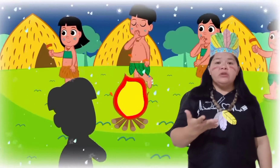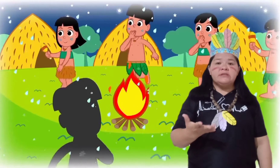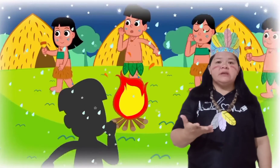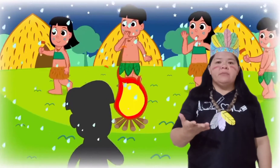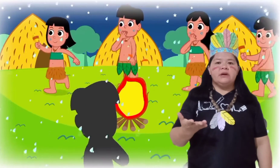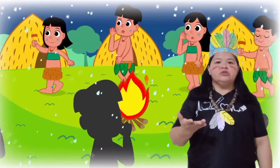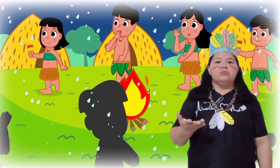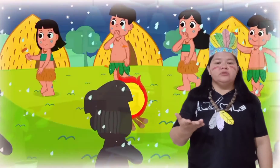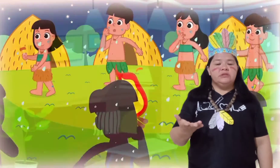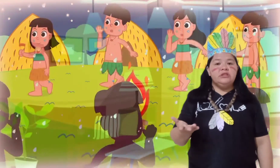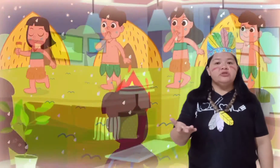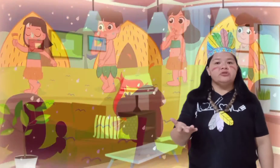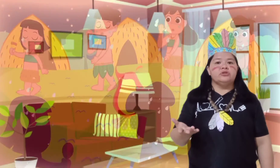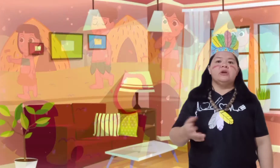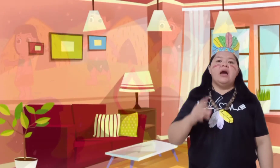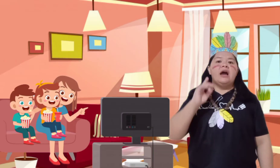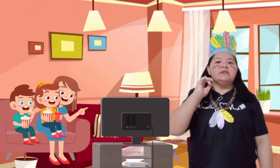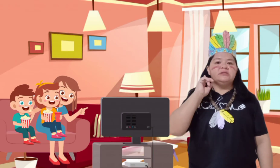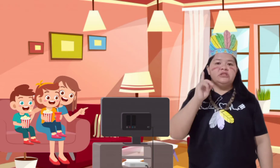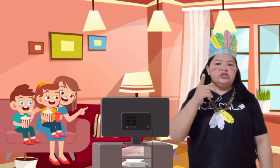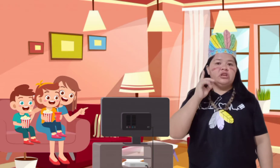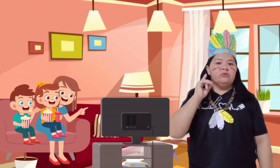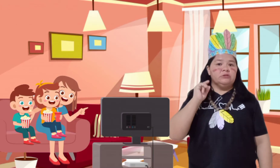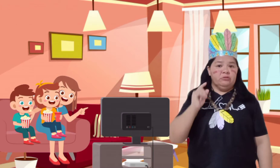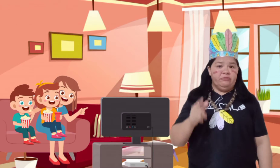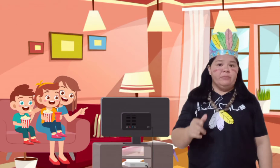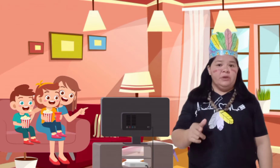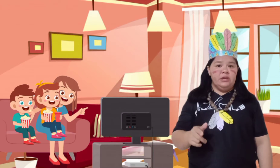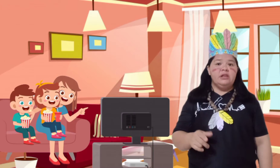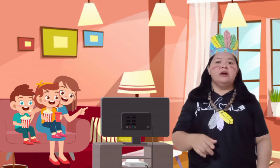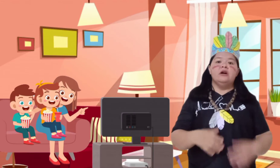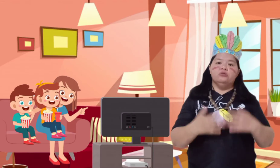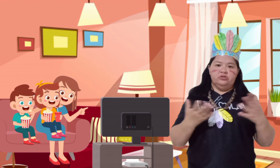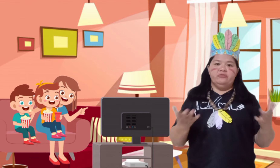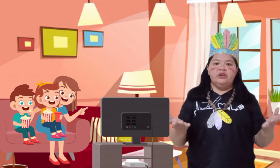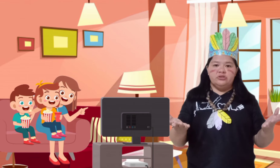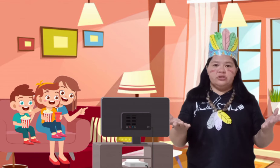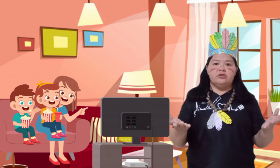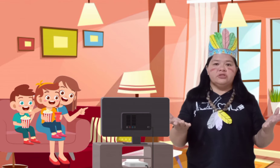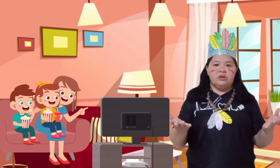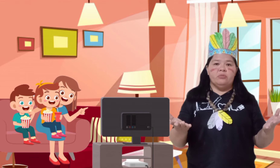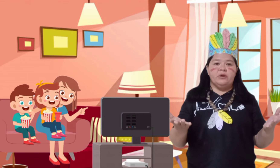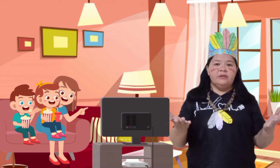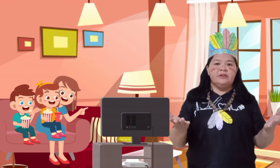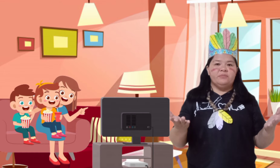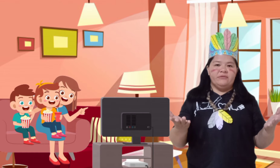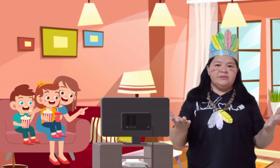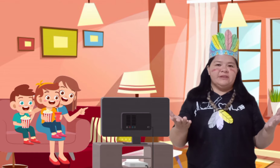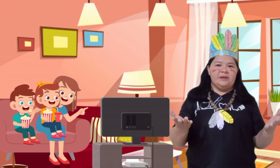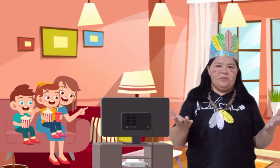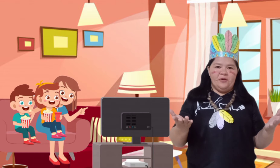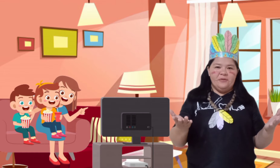conhecer mais sobre os índios, assista com a sua família os vídeos que nós estamos mandando para você, tá bom?